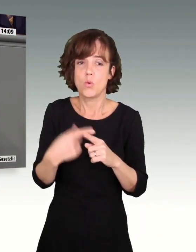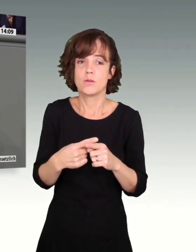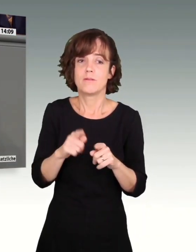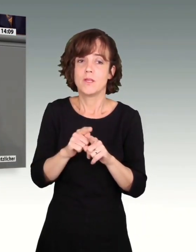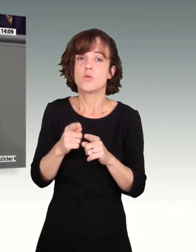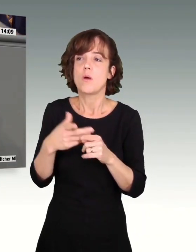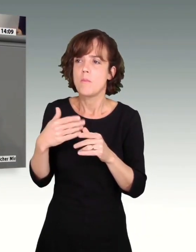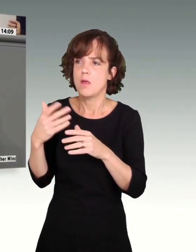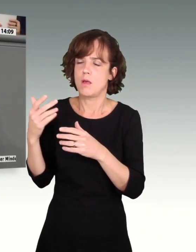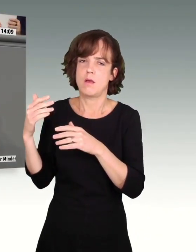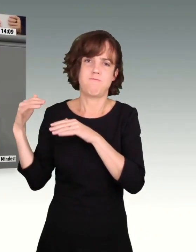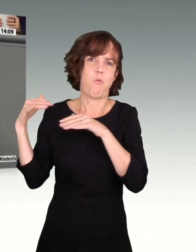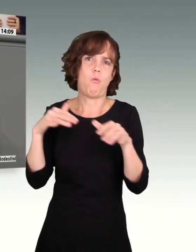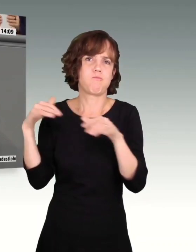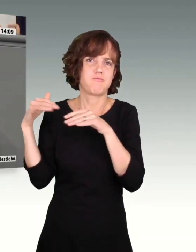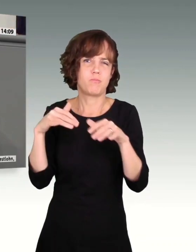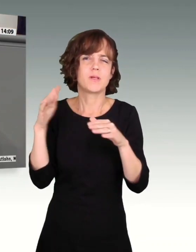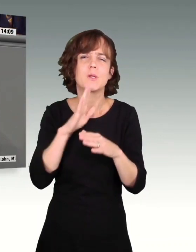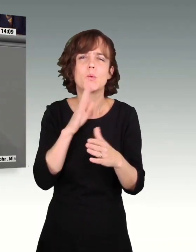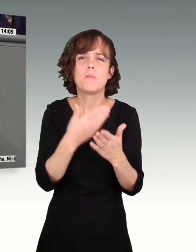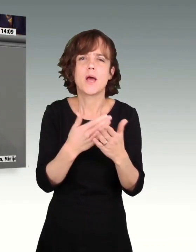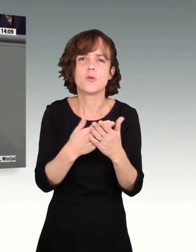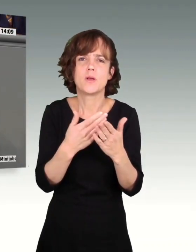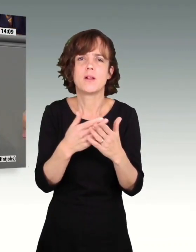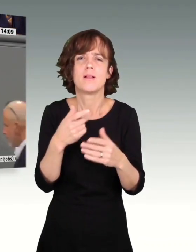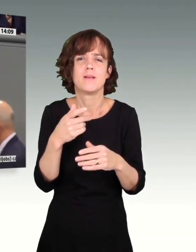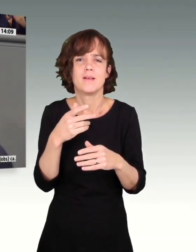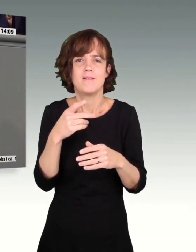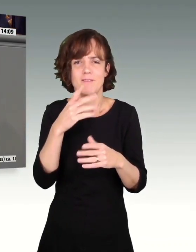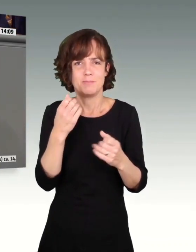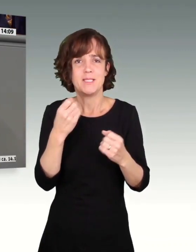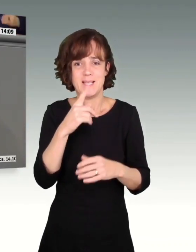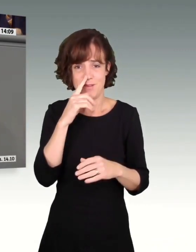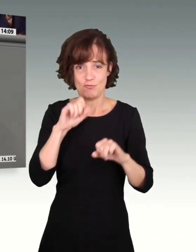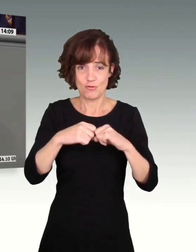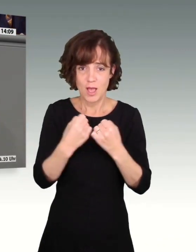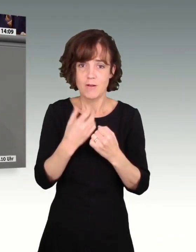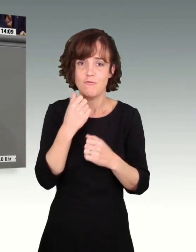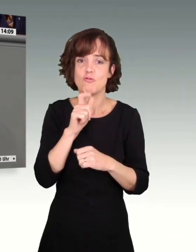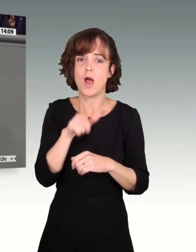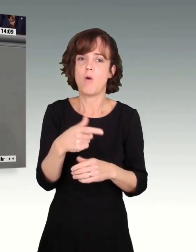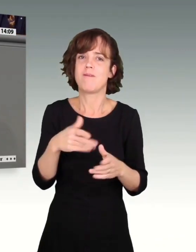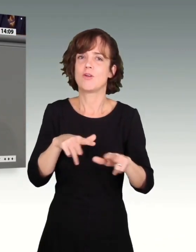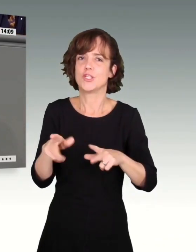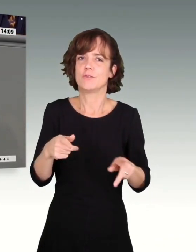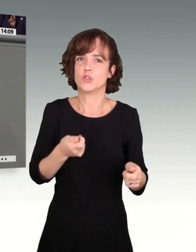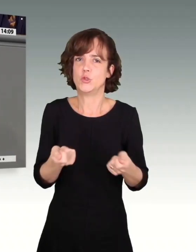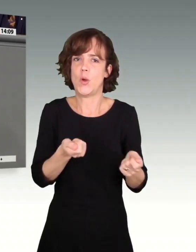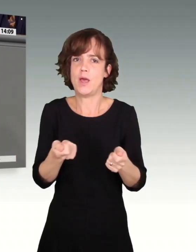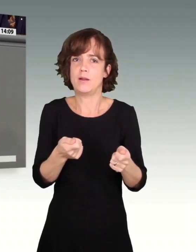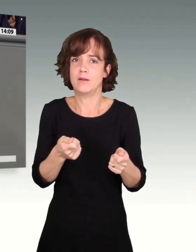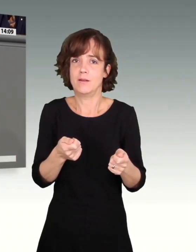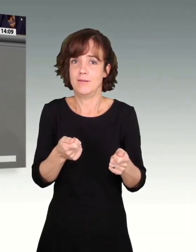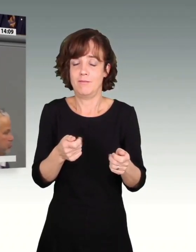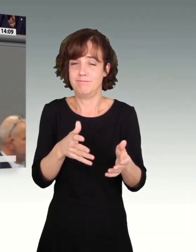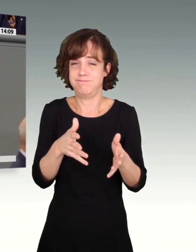Beispiele, was passiert, wenn der Staat die Wirtschaft steuern möchte. Und Sie müssen, wenn Sie die Umfragen anschauen, akzeptieren, die Bürger im